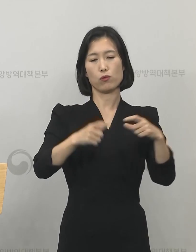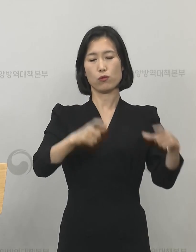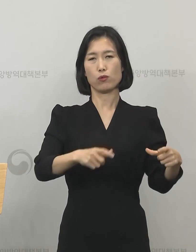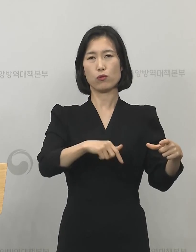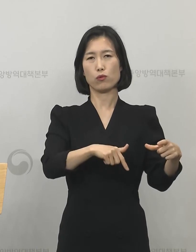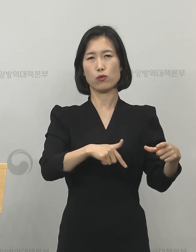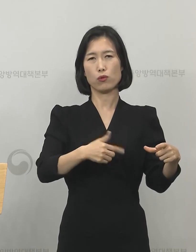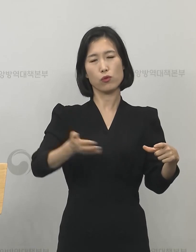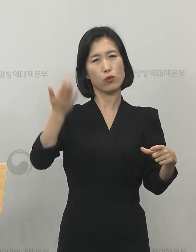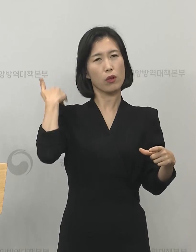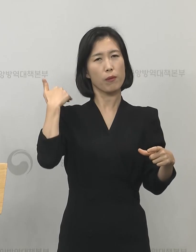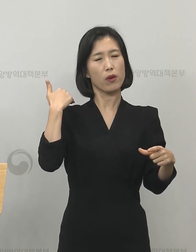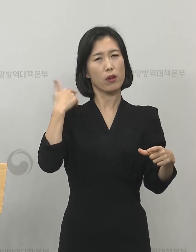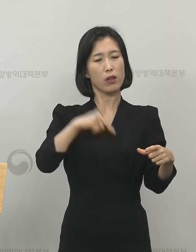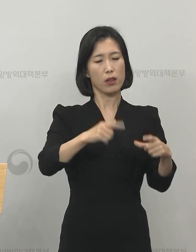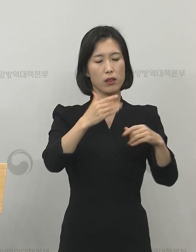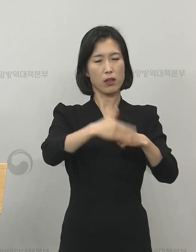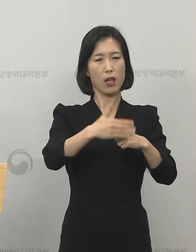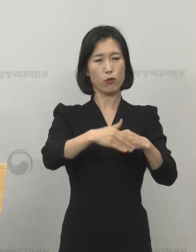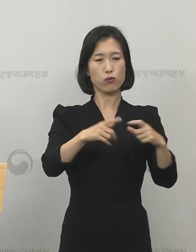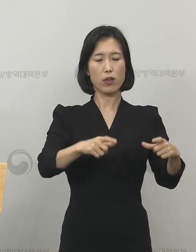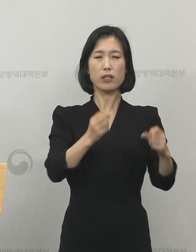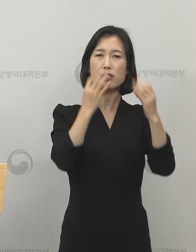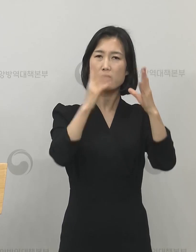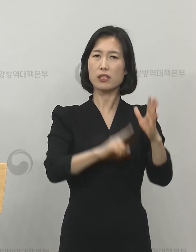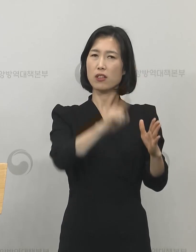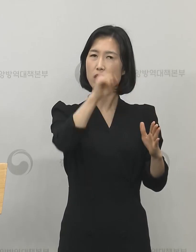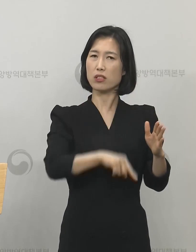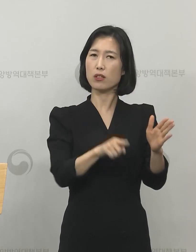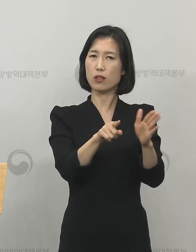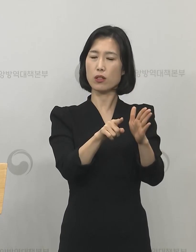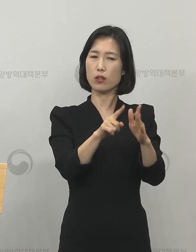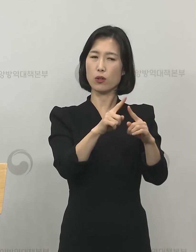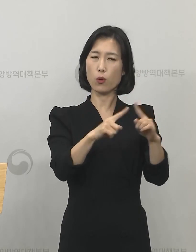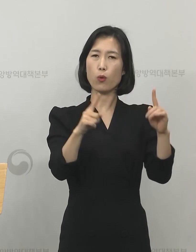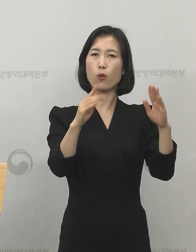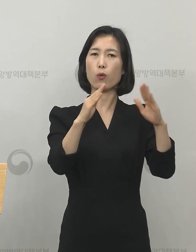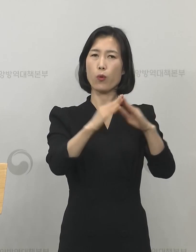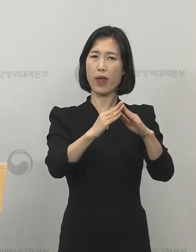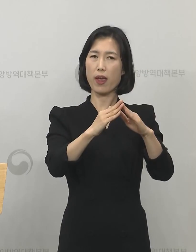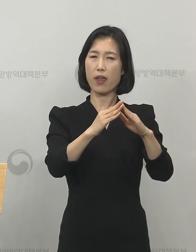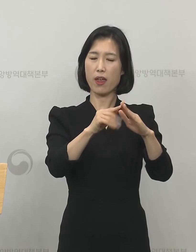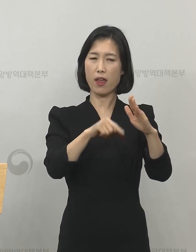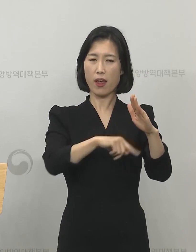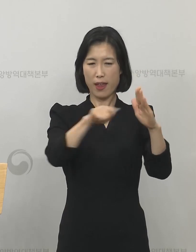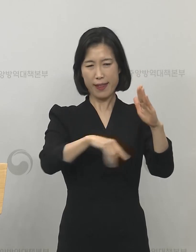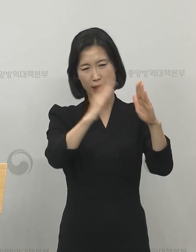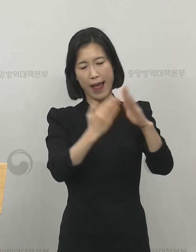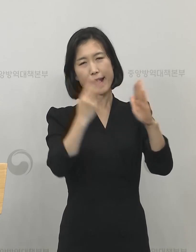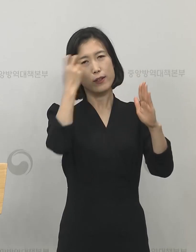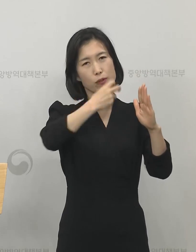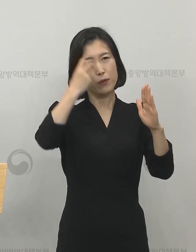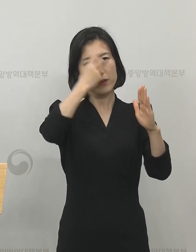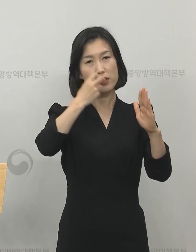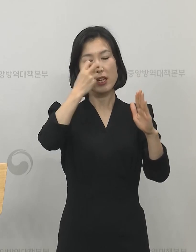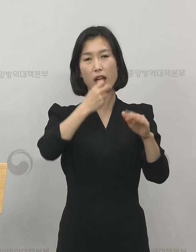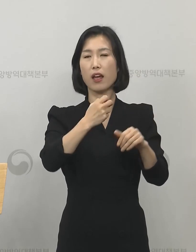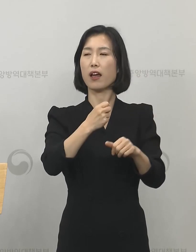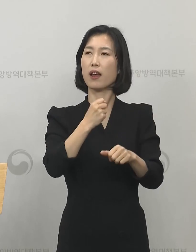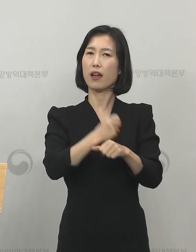한번 대구 지역 신천지 교회를 조사를 해서 추가로